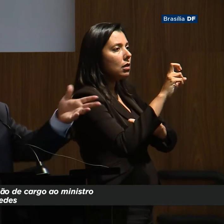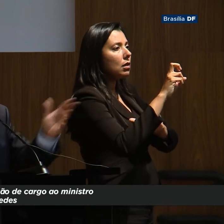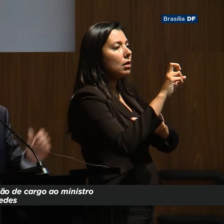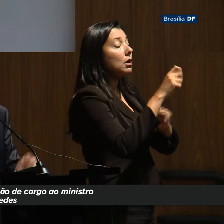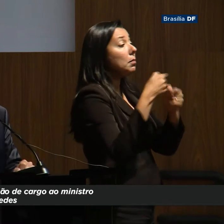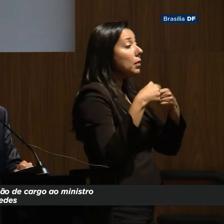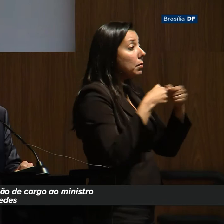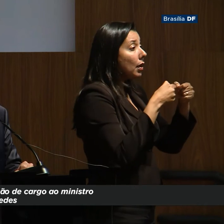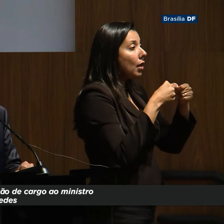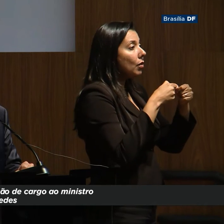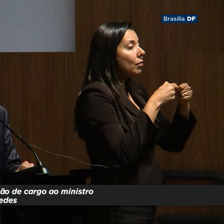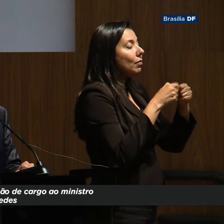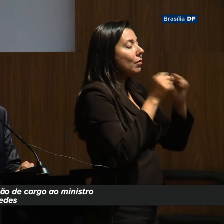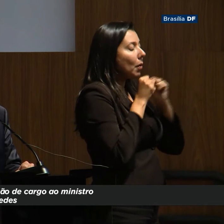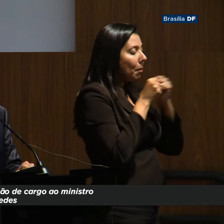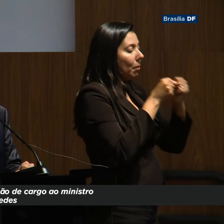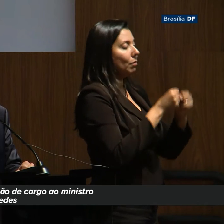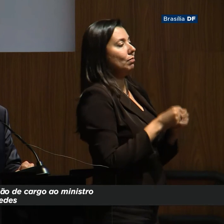primeiro tem que tomar posse.